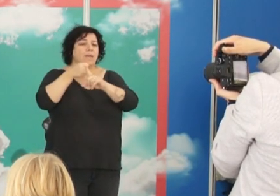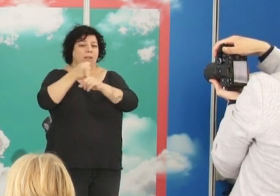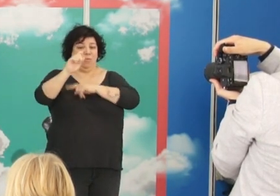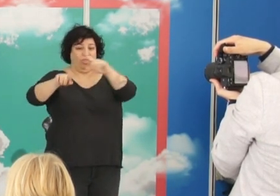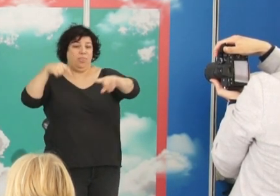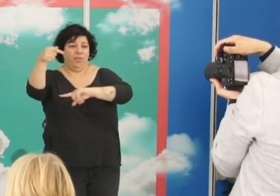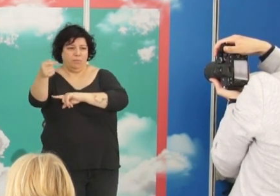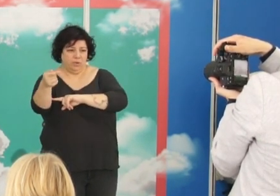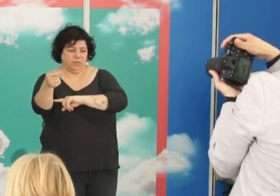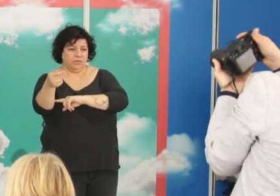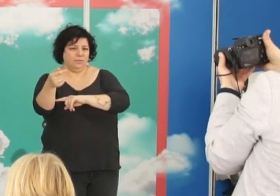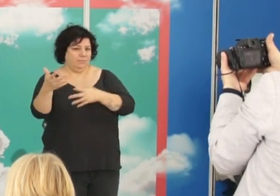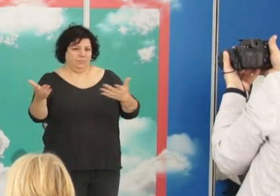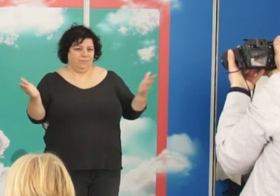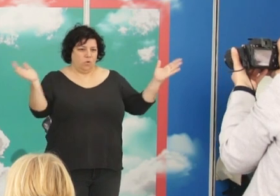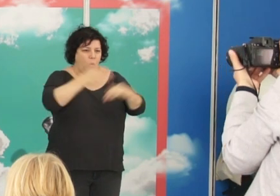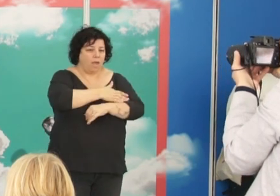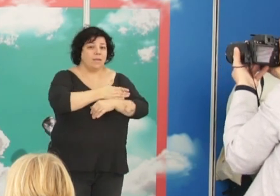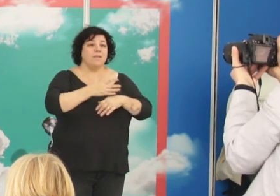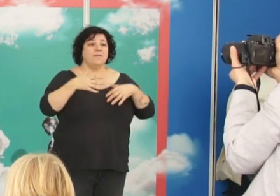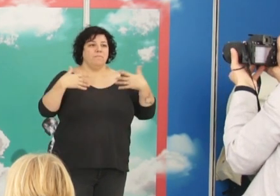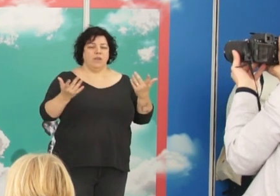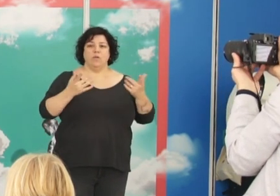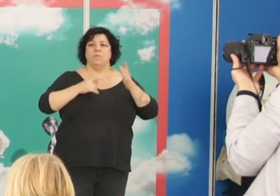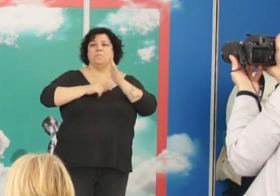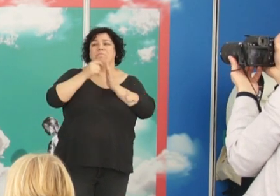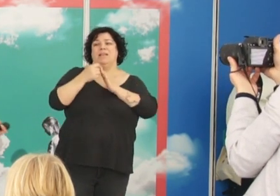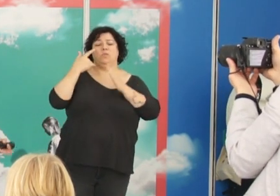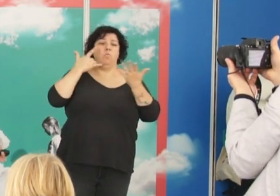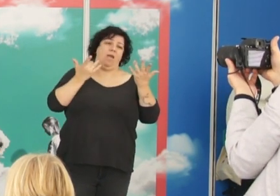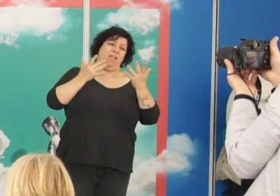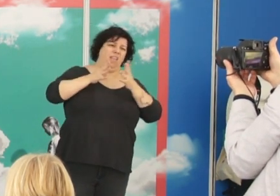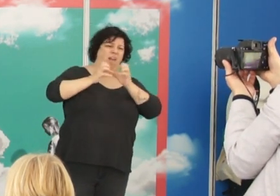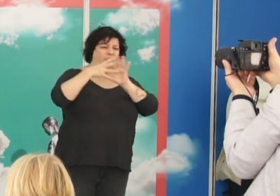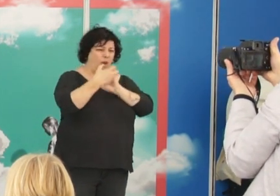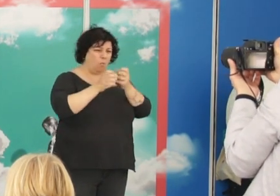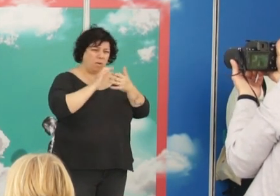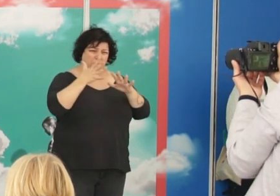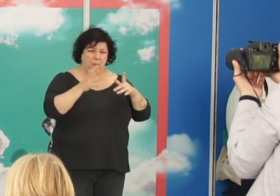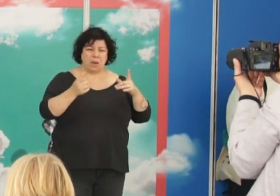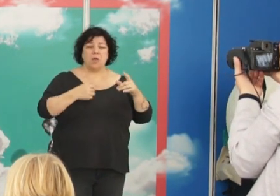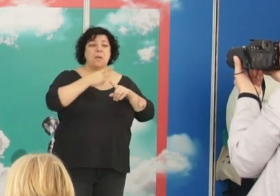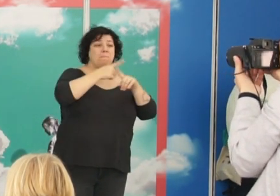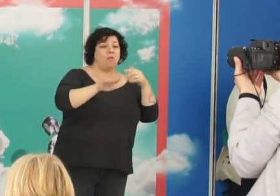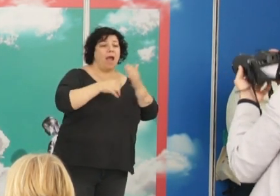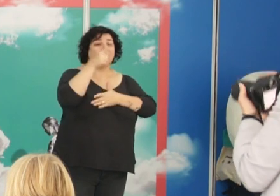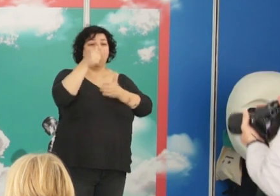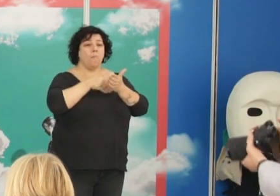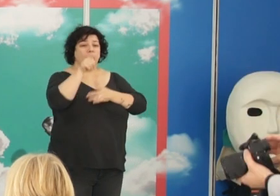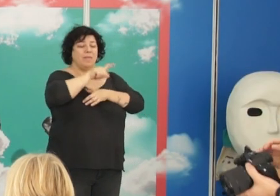después. En cualquier caso, esa es la cifra más consensuada entre medio millón y un millón de personas